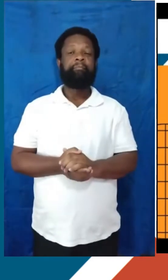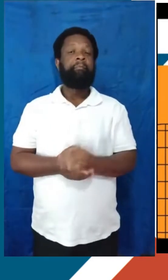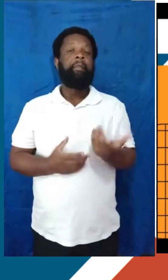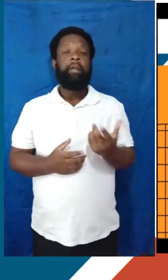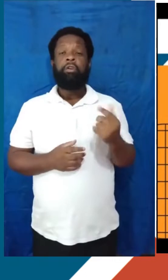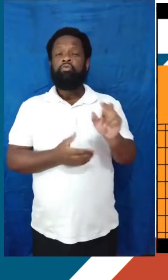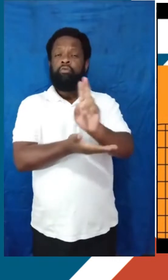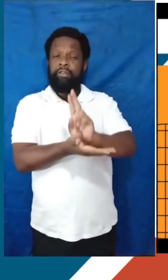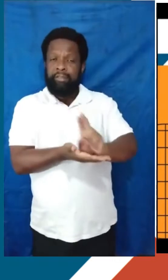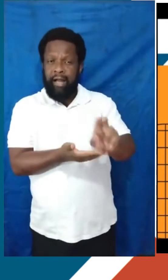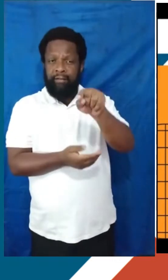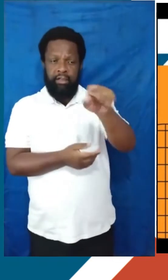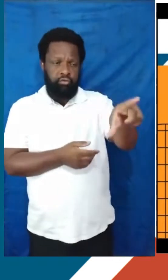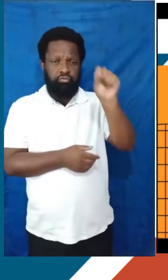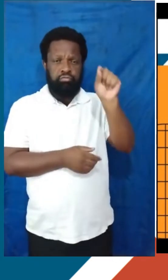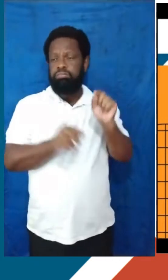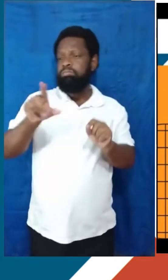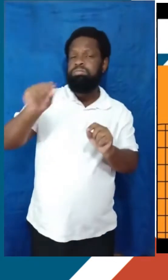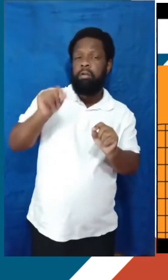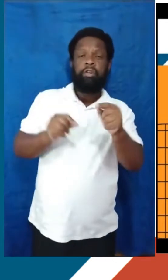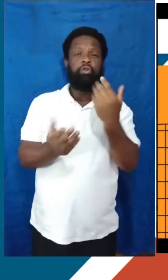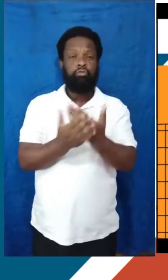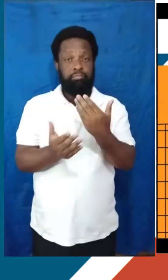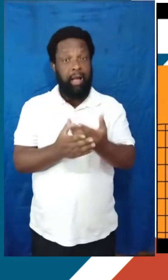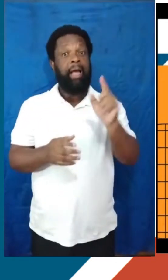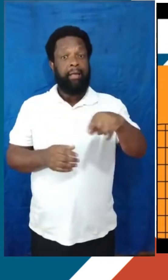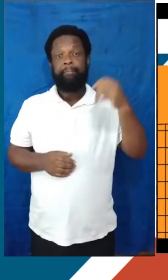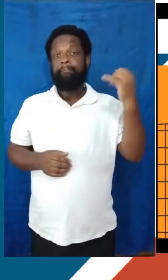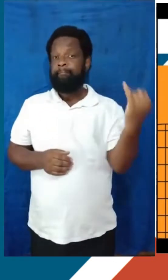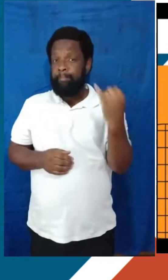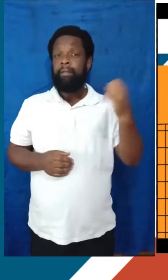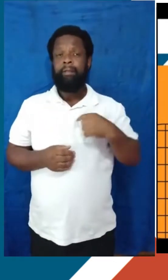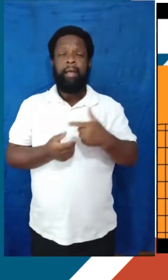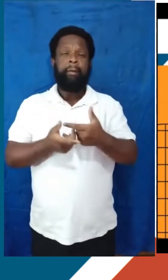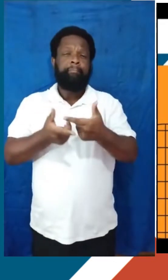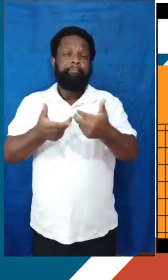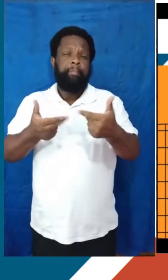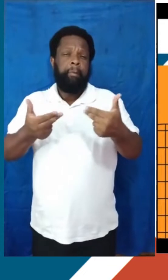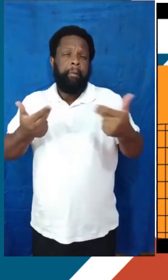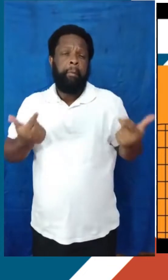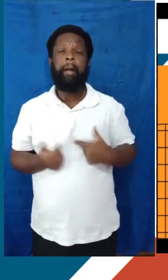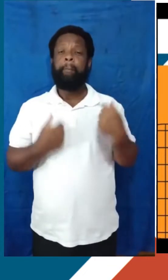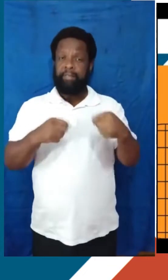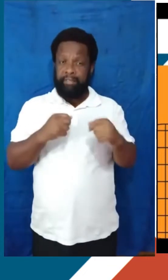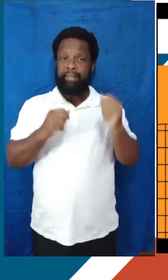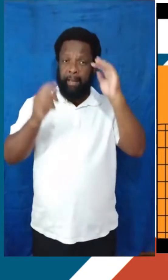Escolher a universidade onde vocês querem cursar a sua graduação é muito importante e envolve muitos fatores. A gente vai considerar aqui alguns